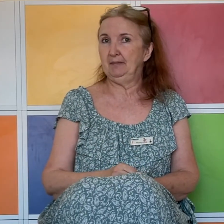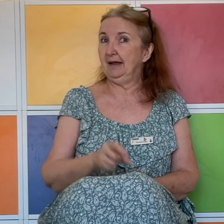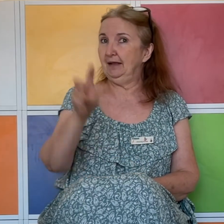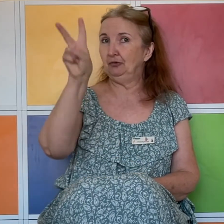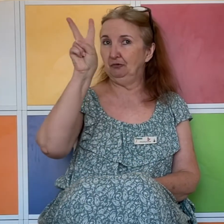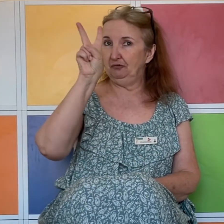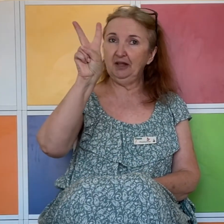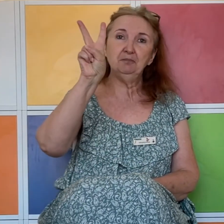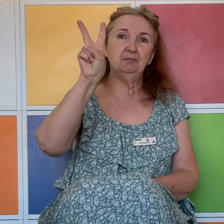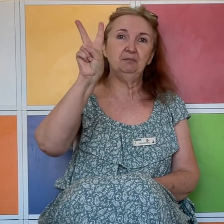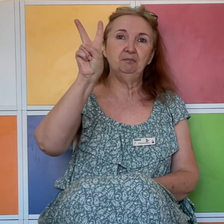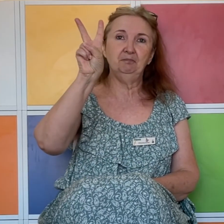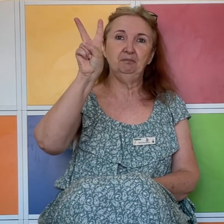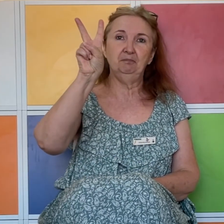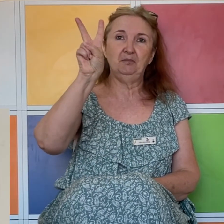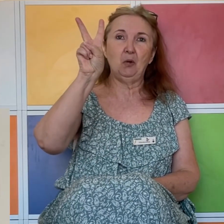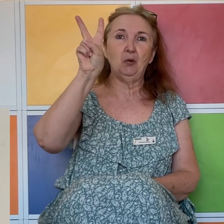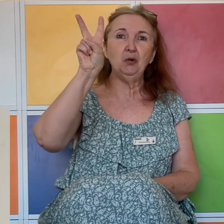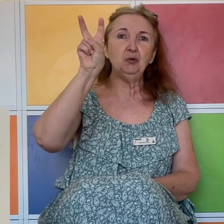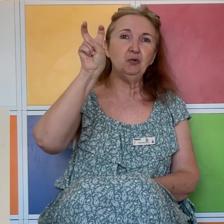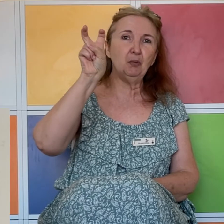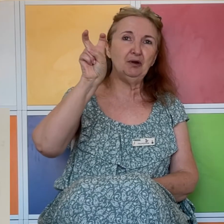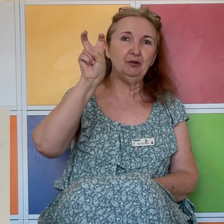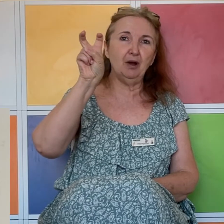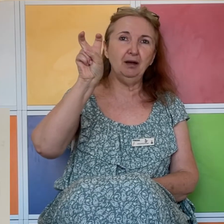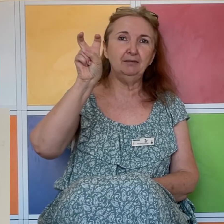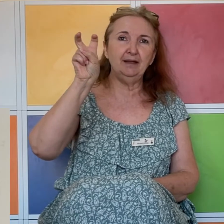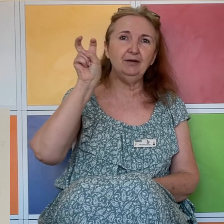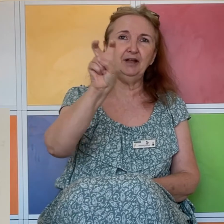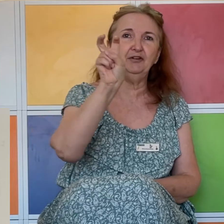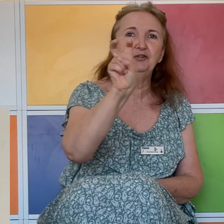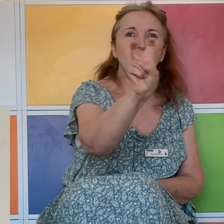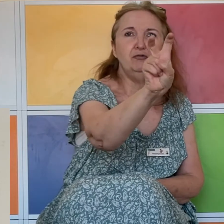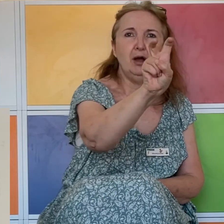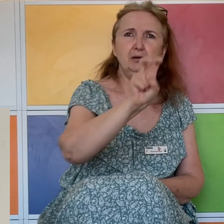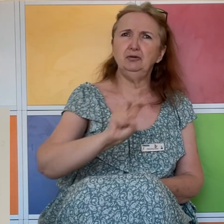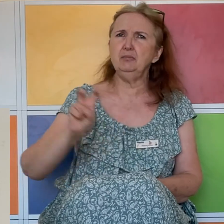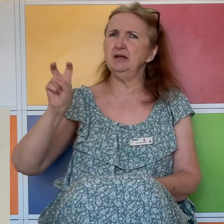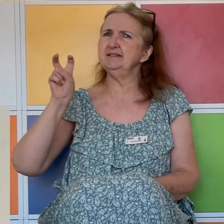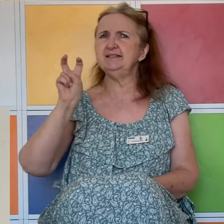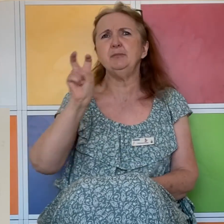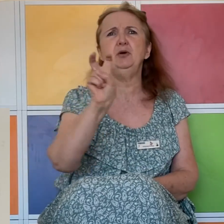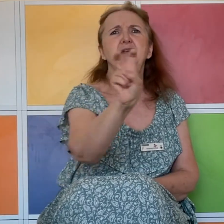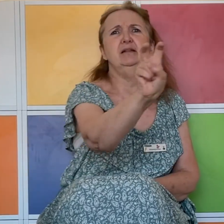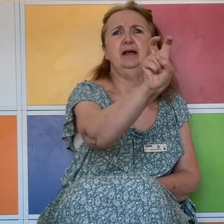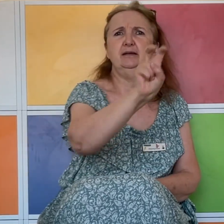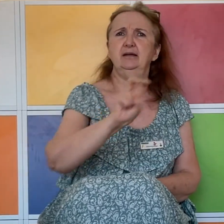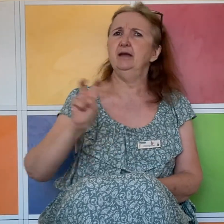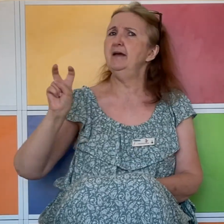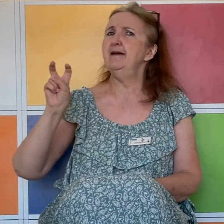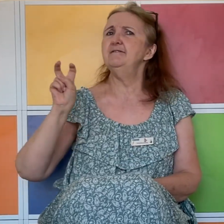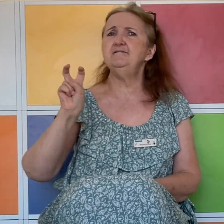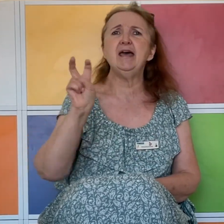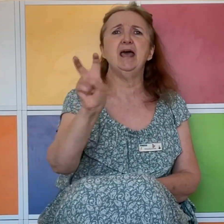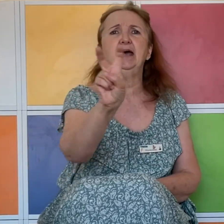la lettre V. On recourbe les doigts et on avance trois fois, comme un serpent qui attaque. Vert.